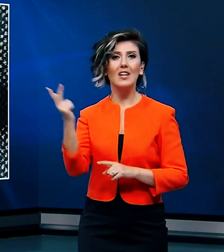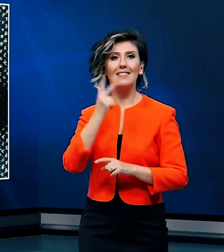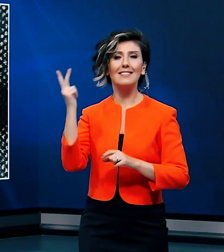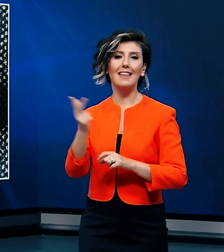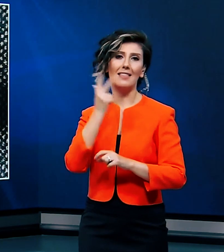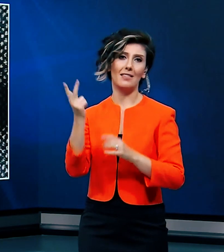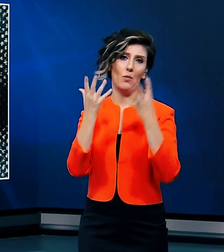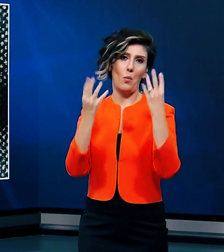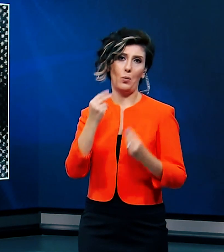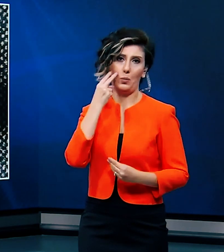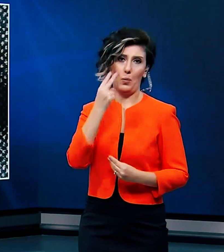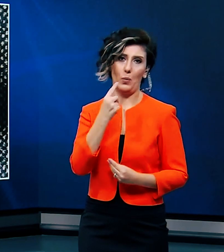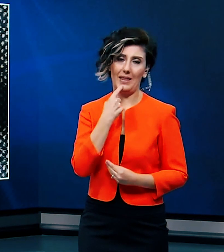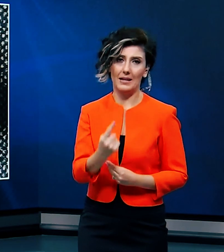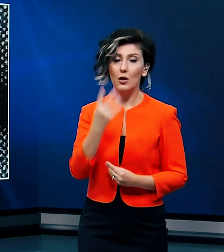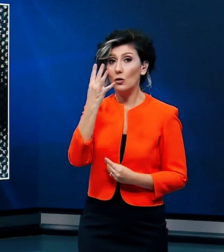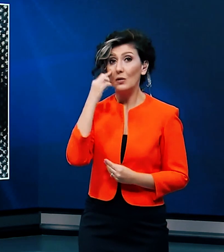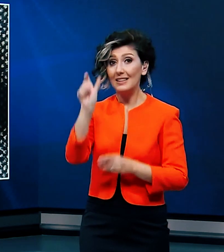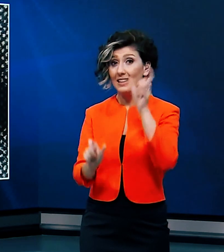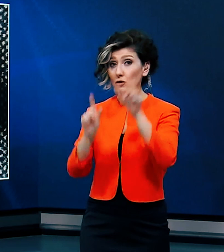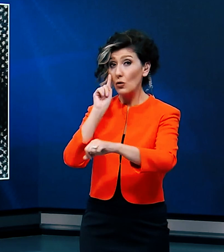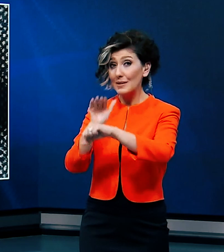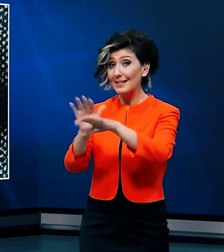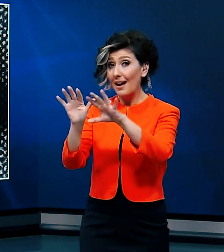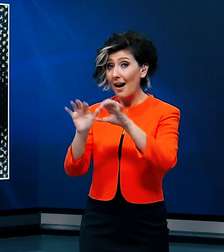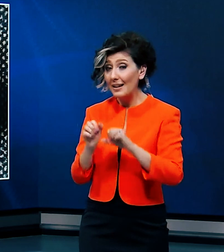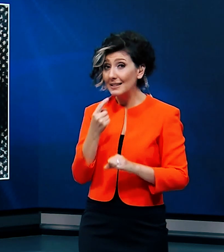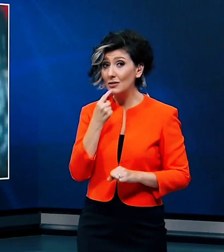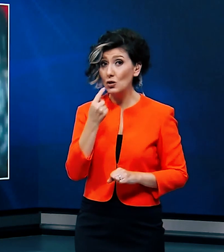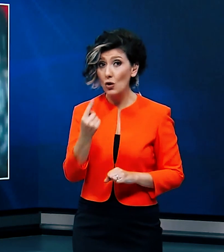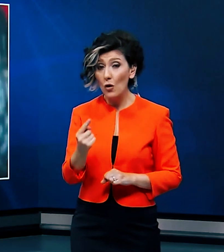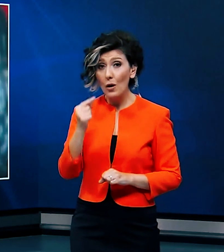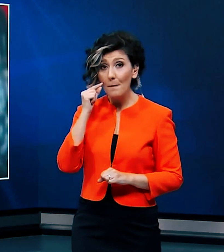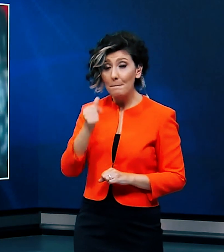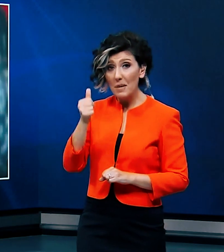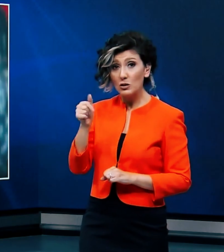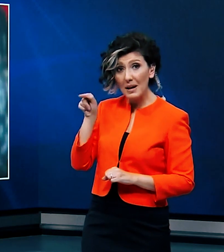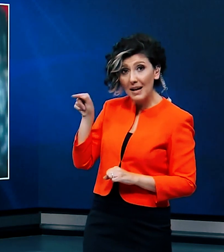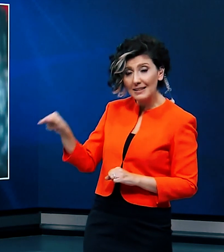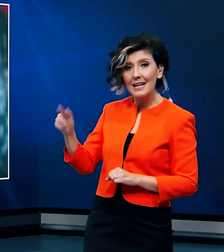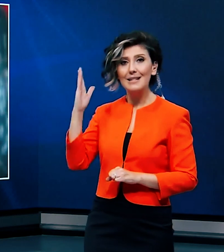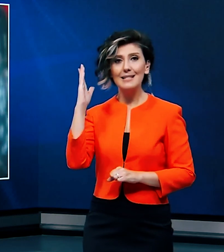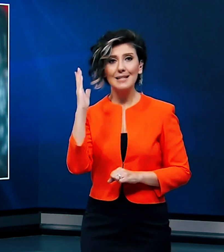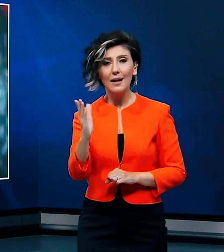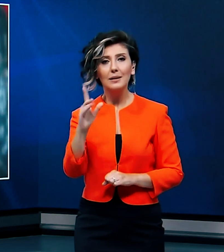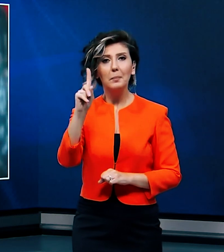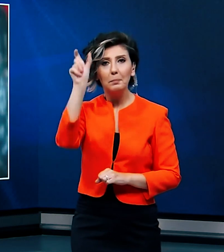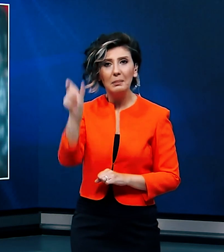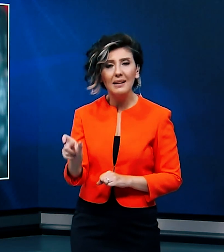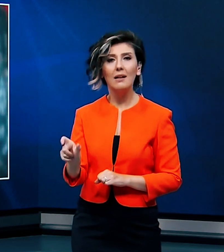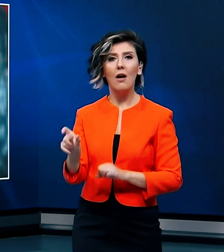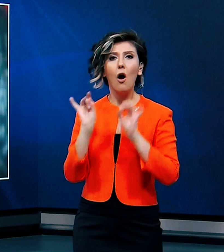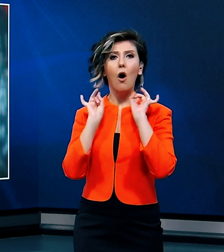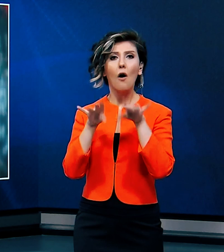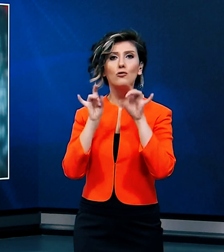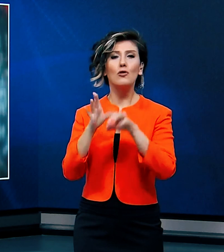şiddet eylemi olarak tanımladı. Dört kişinin gözaltına alındığını ifade eden Başbakan saldırganlardan birinin